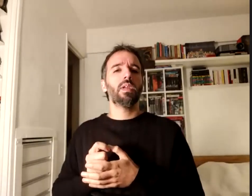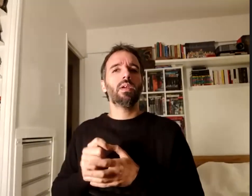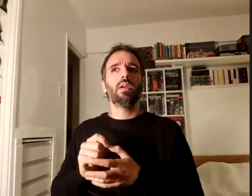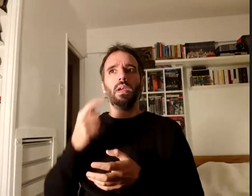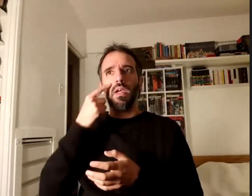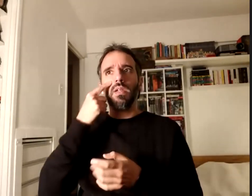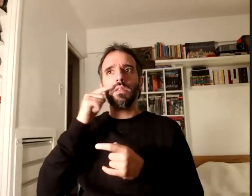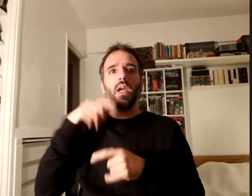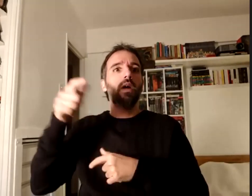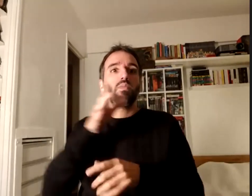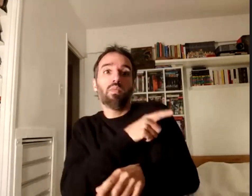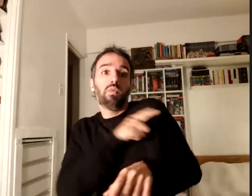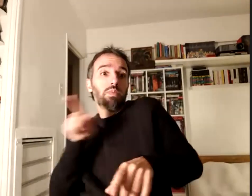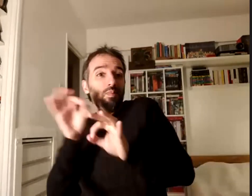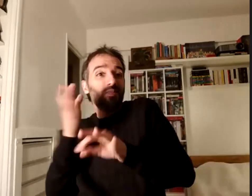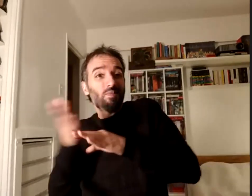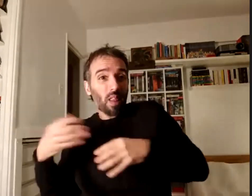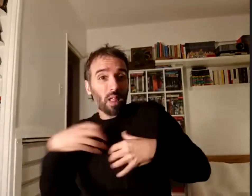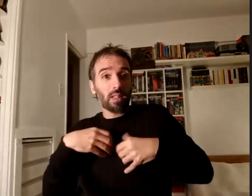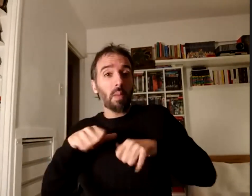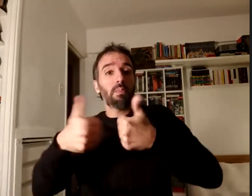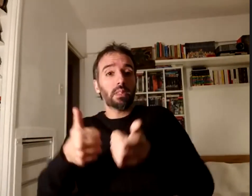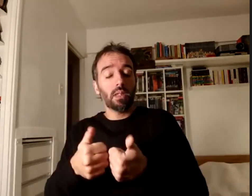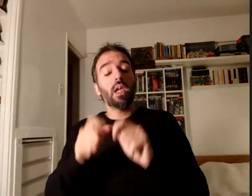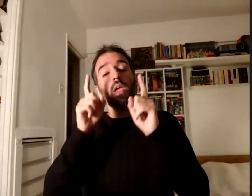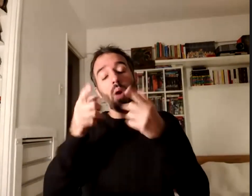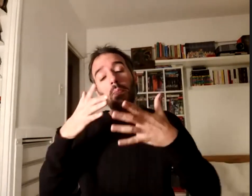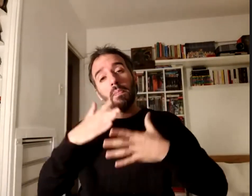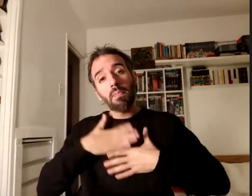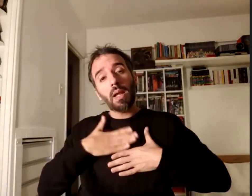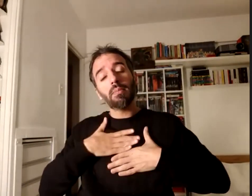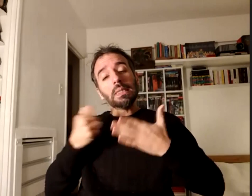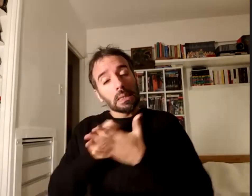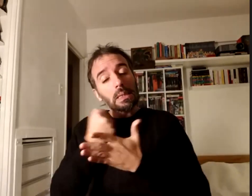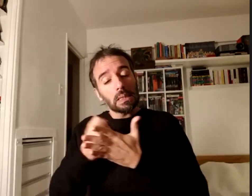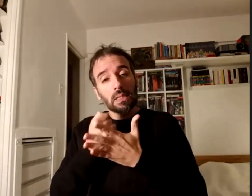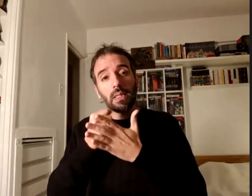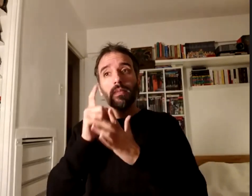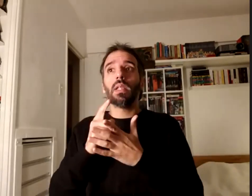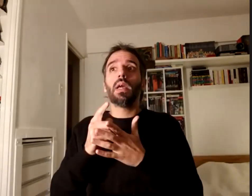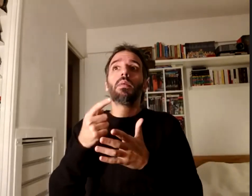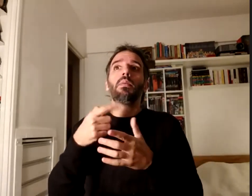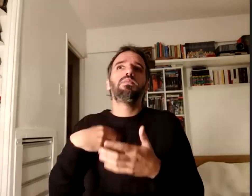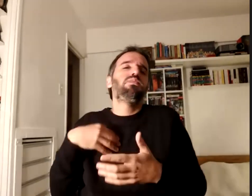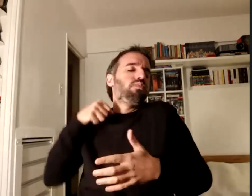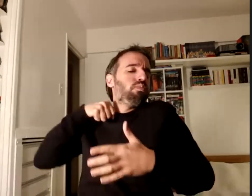de todos modos para mí pese a lo sacrificado era profundamente gratificante